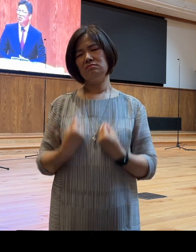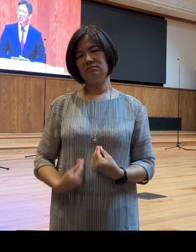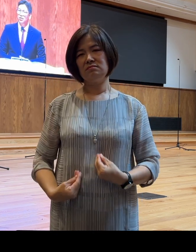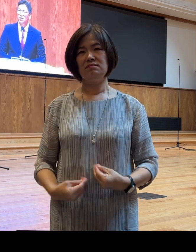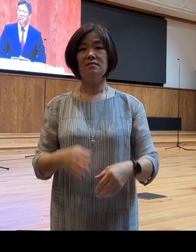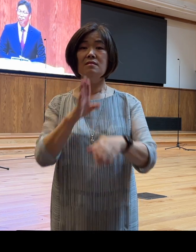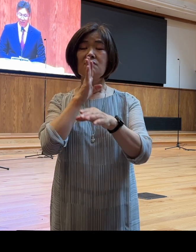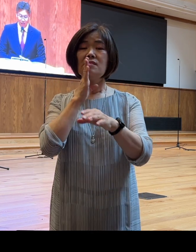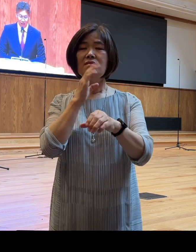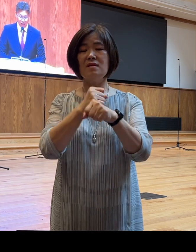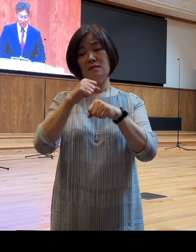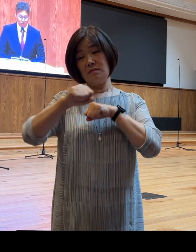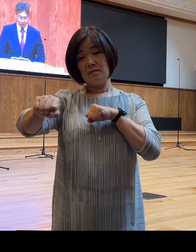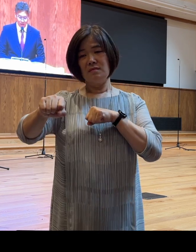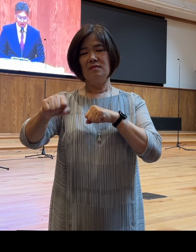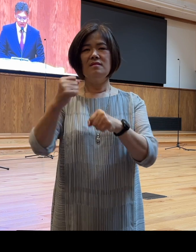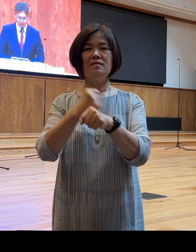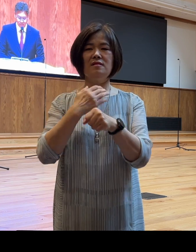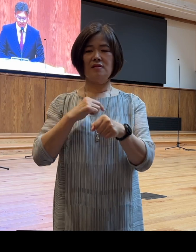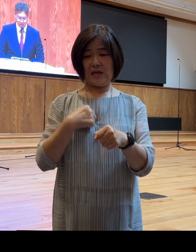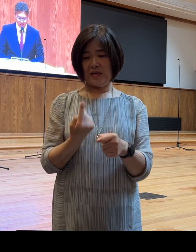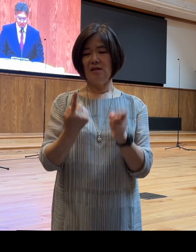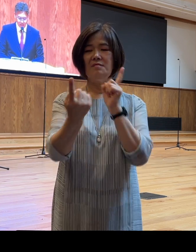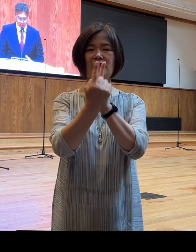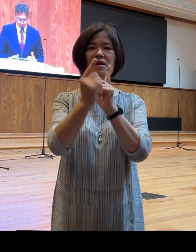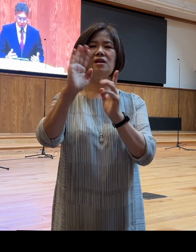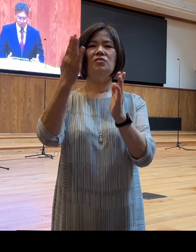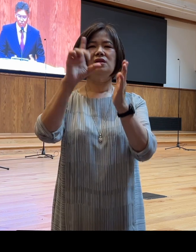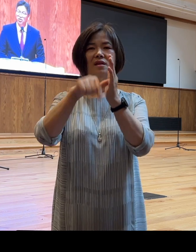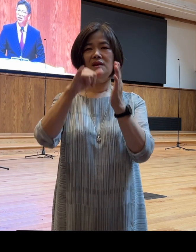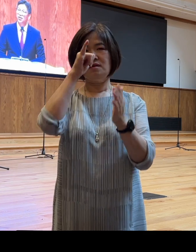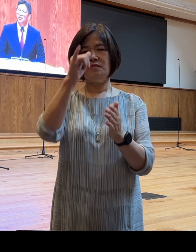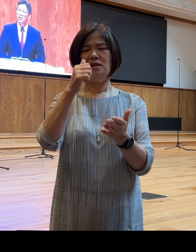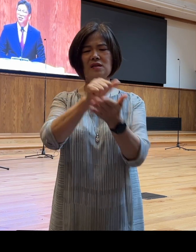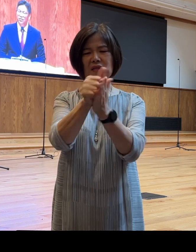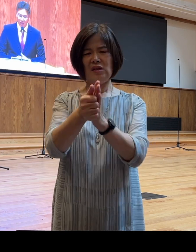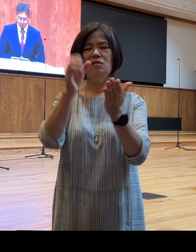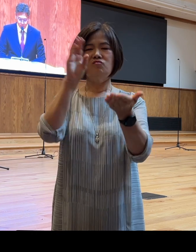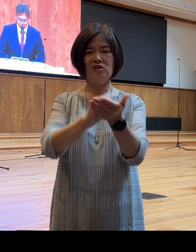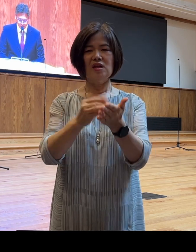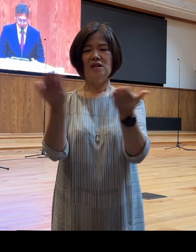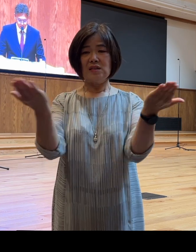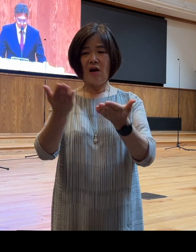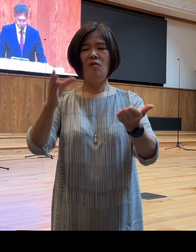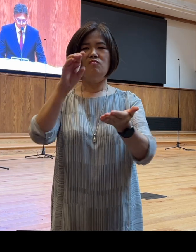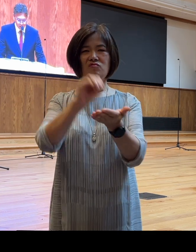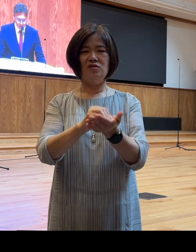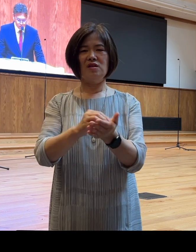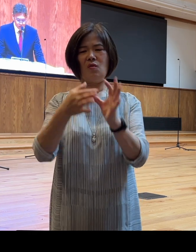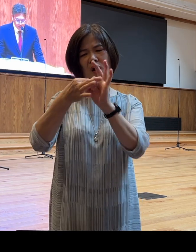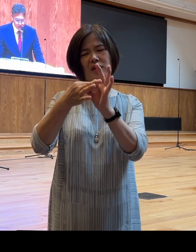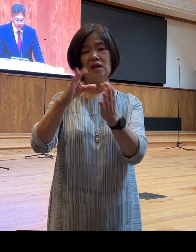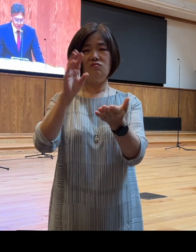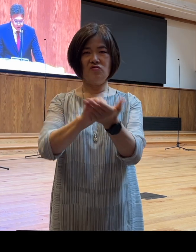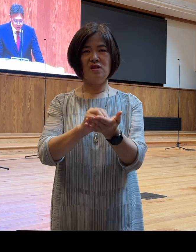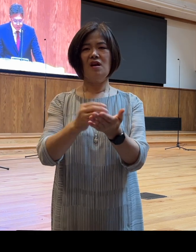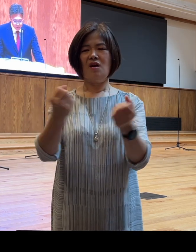만나게 될 때가 있습니다 자녀의 문제, 사업의 문제, 관계의 문제, 건강의 문제 등